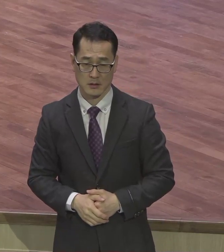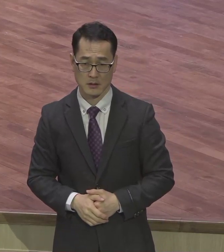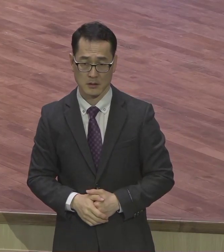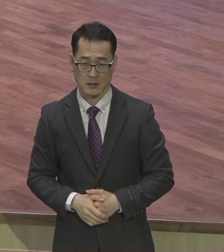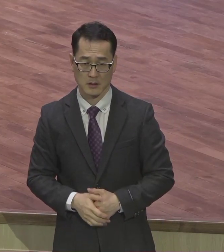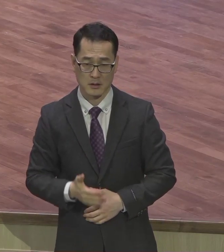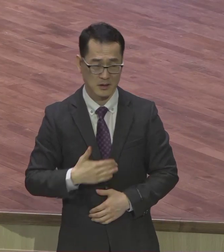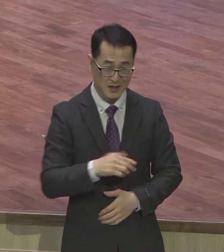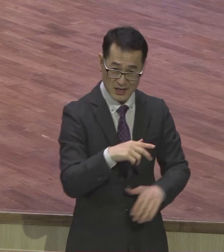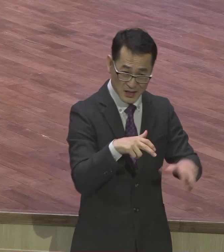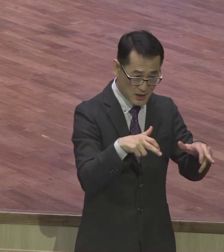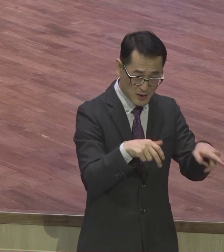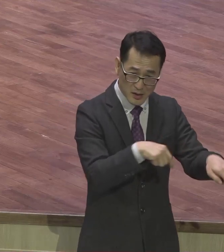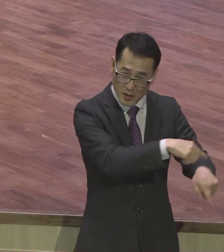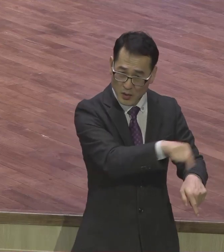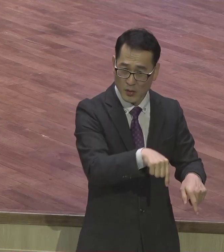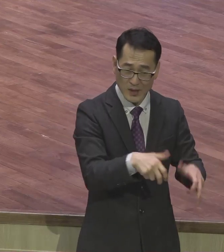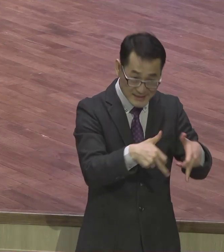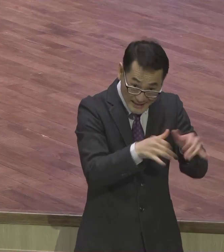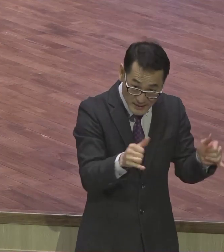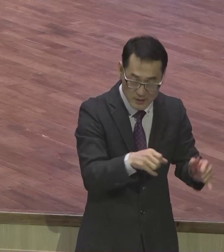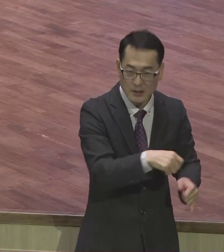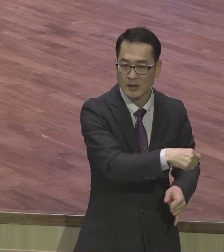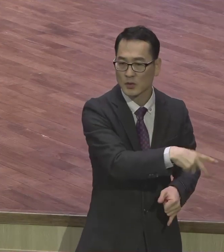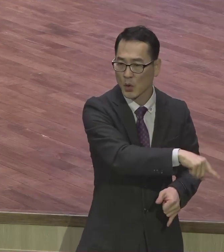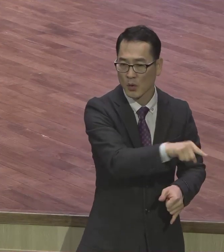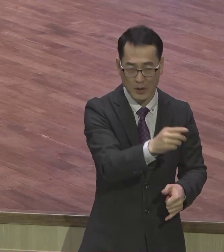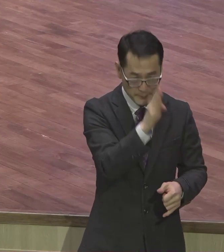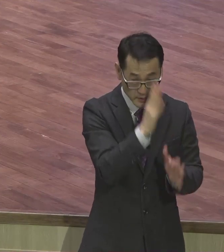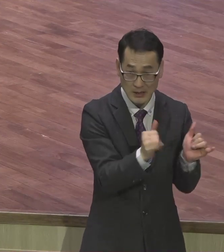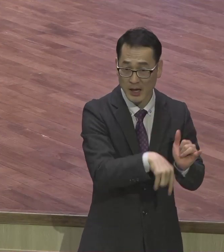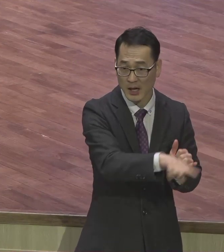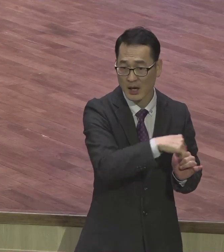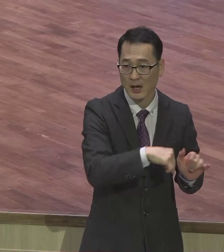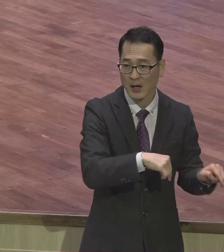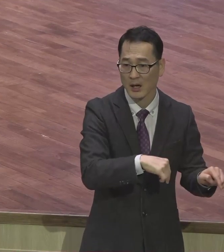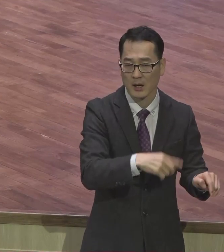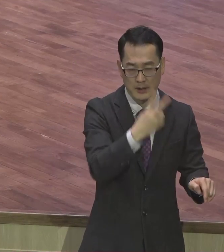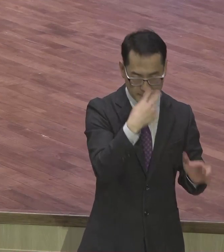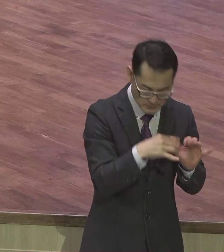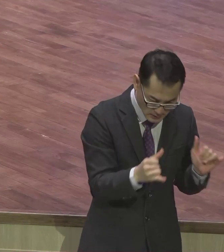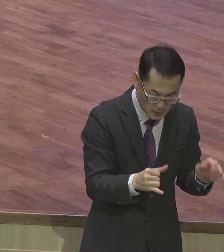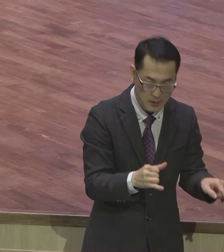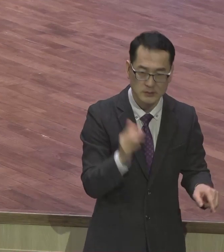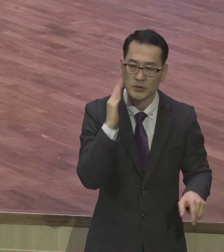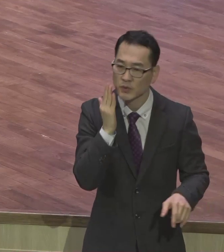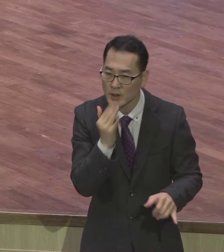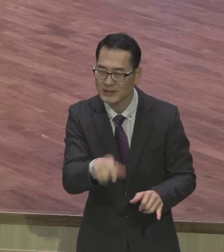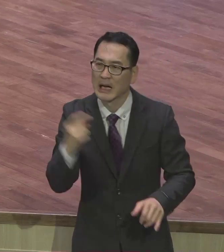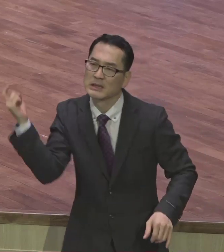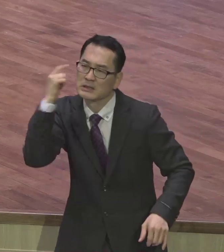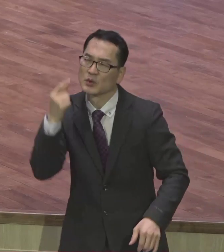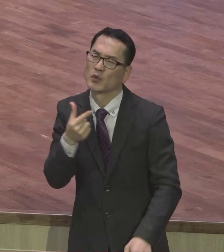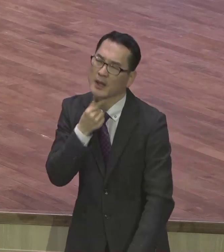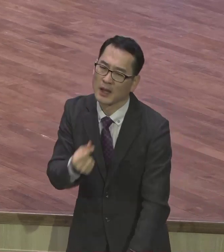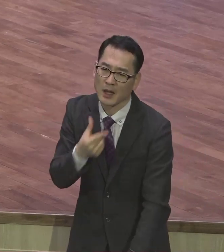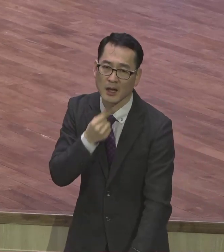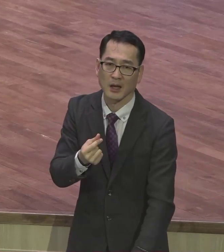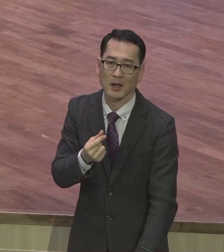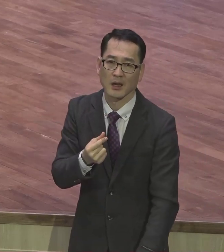걸을 수만 있다면 내 두 기기서 볼 수만 있다면 들을 수만 있다면 우리 농인들 들을 수만 있다면 다 이래도 다 좋다.